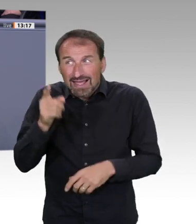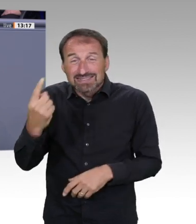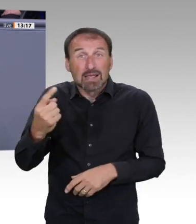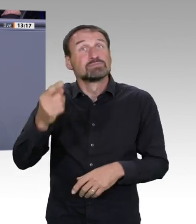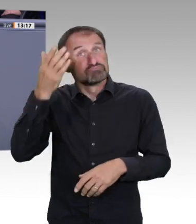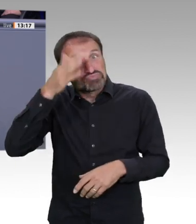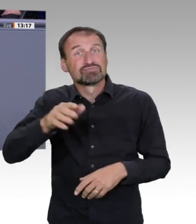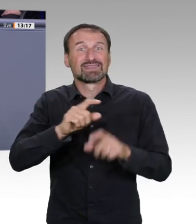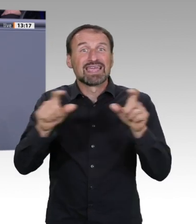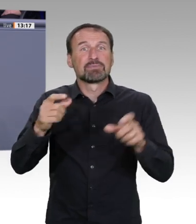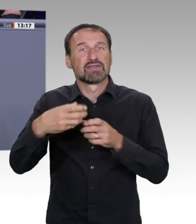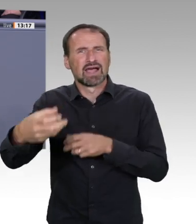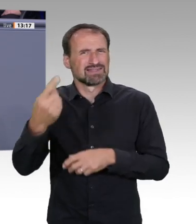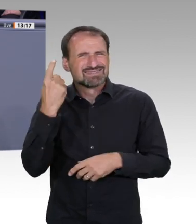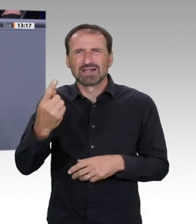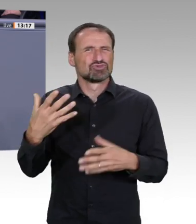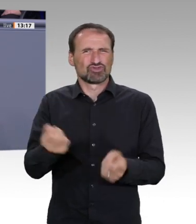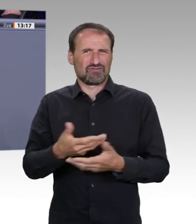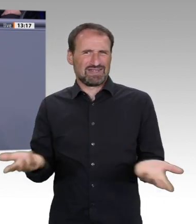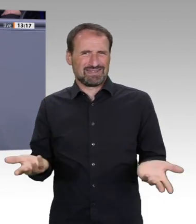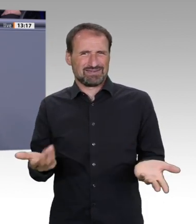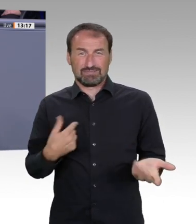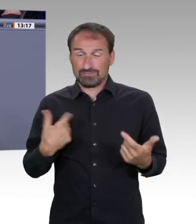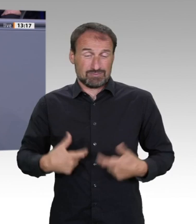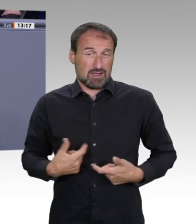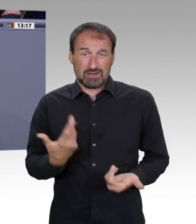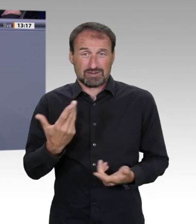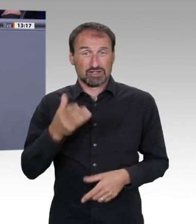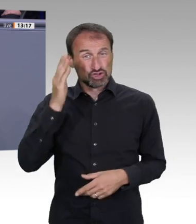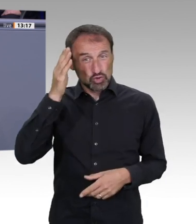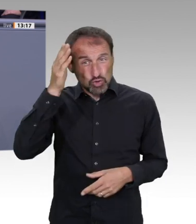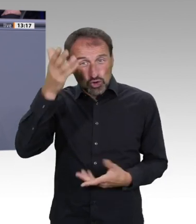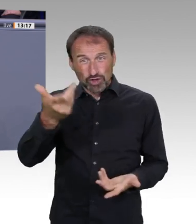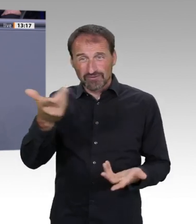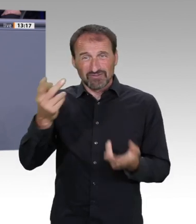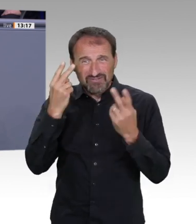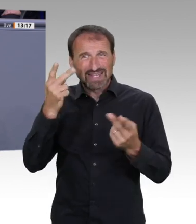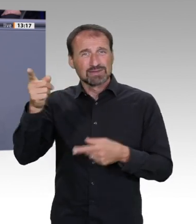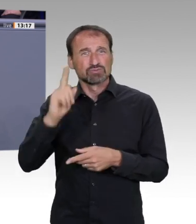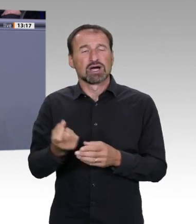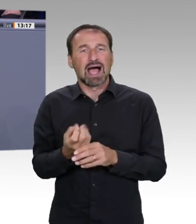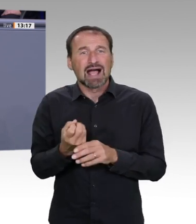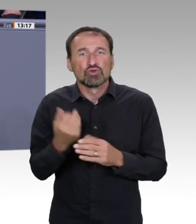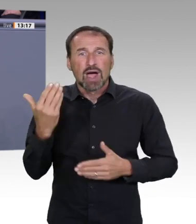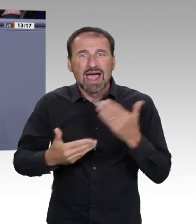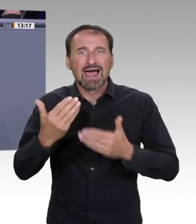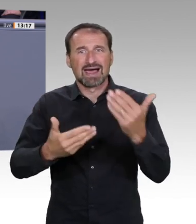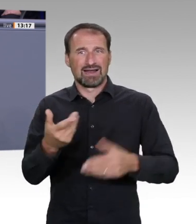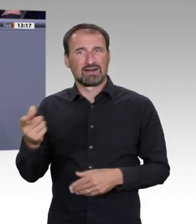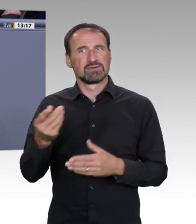aufbauen. Verzeihen Sie, dass ich darüber lachen muss, aber manch Dorfbewohner wäre schon froh, wenn er nicht zu großen Eichen in der Mitte des Dorfes laufen müsste,